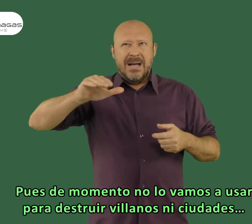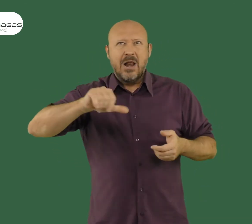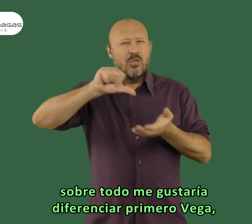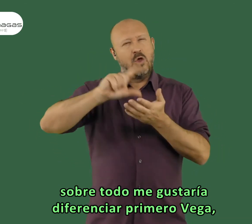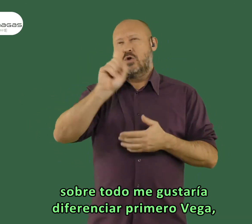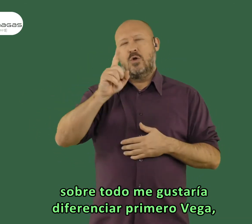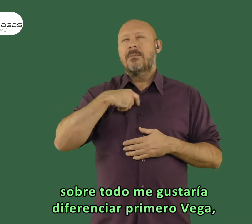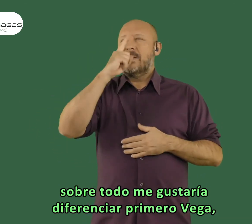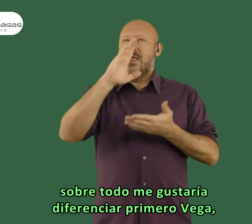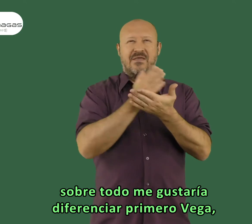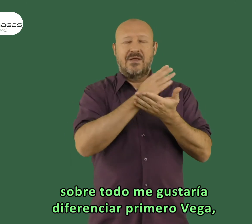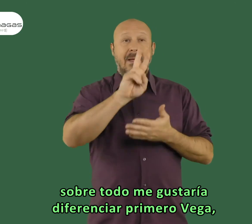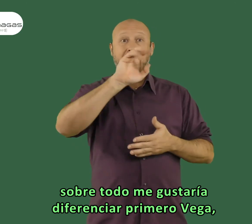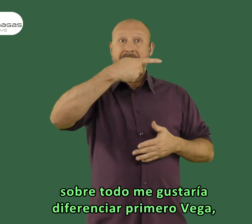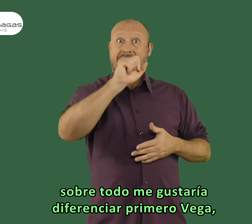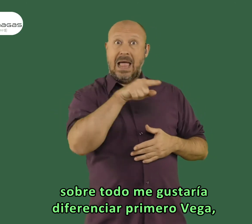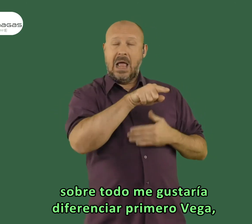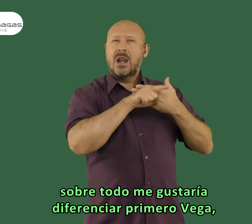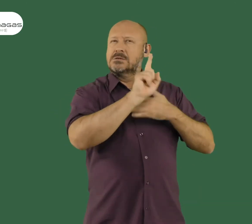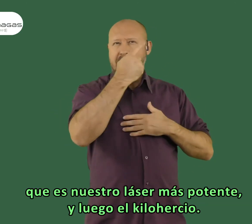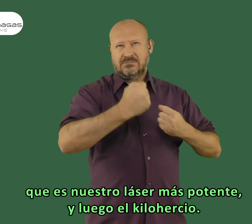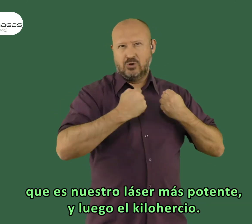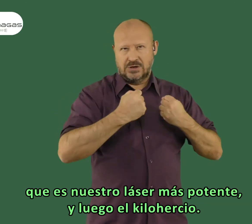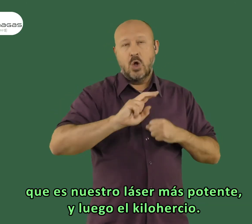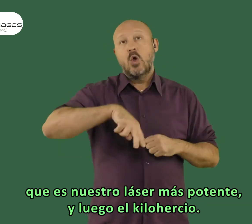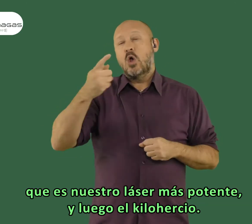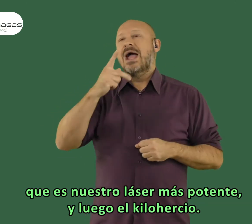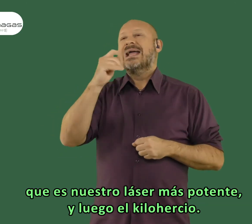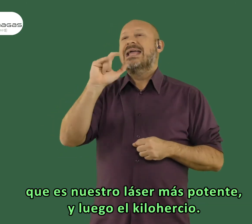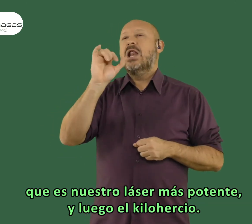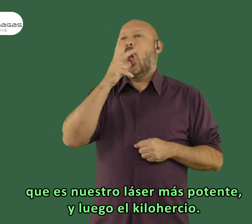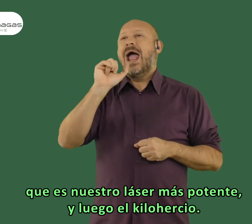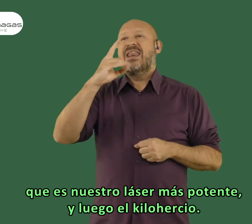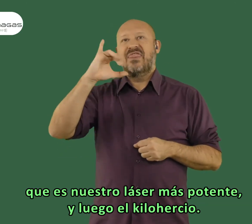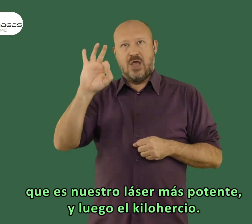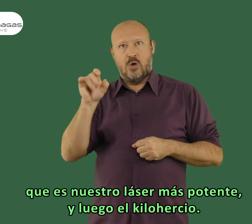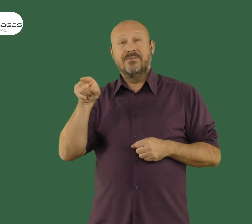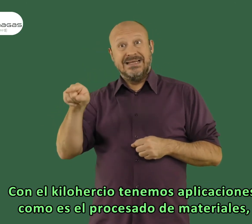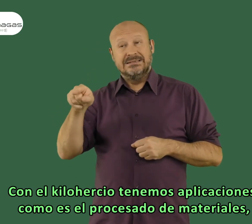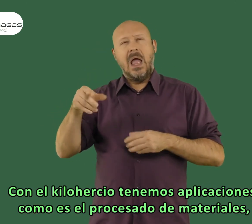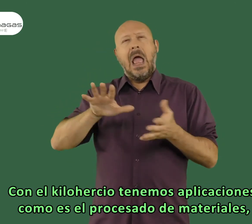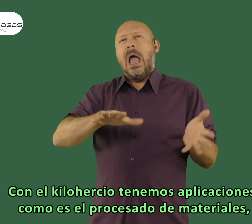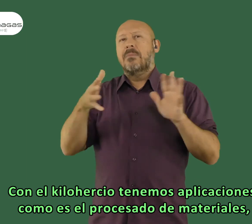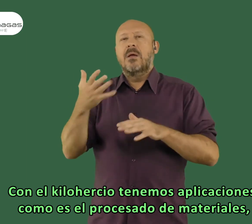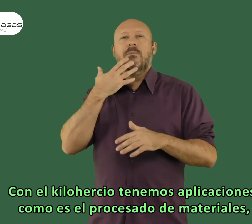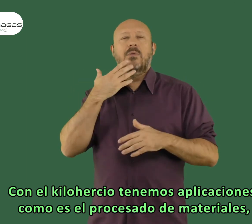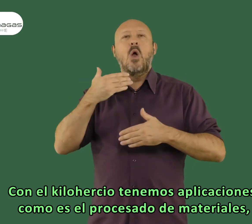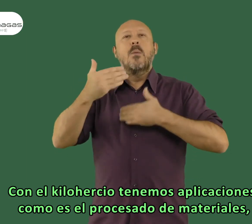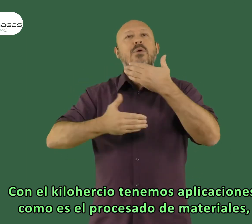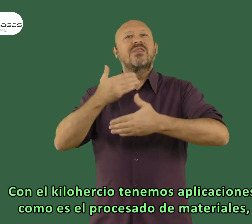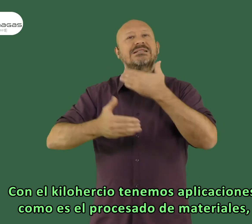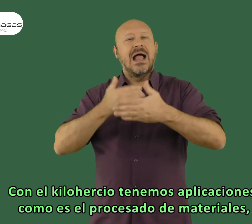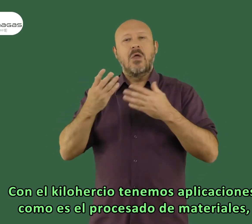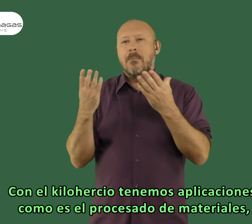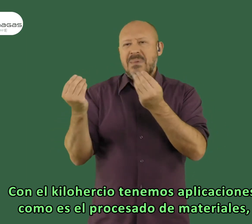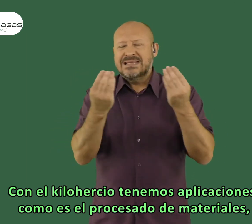ni ciudades. Sobre todo me gustaría diferenciar primero Vega, que es nuestro láser más potente, y luego el kiloherzio. Con el kiloherzio tenemos aplicaciones